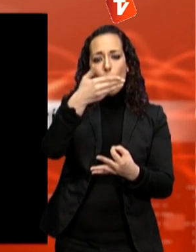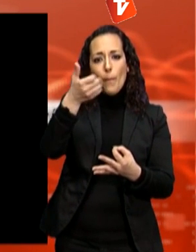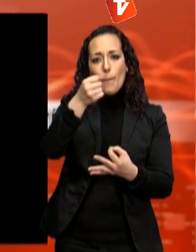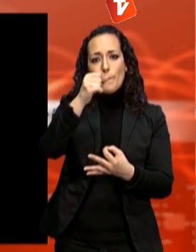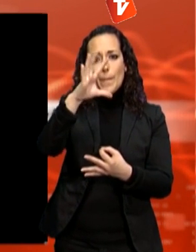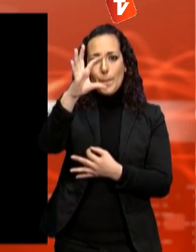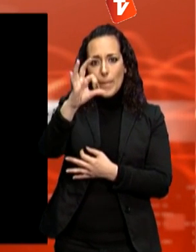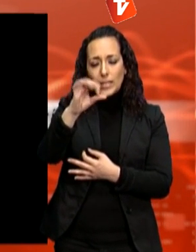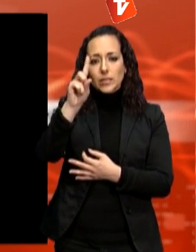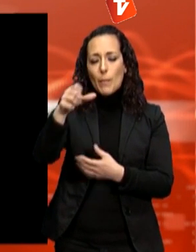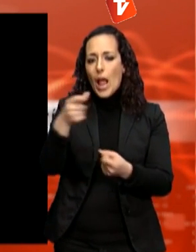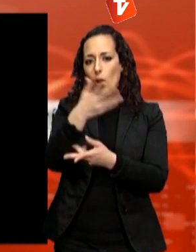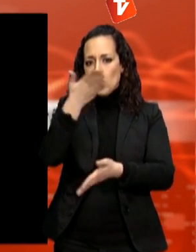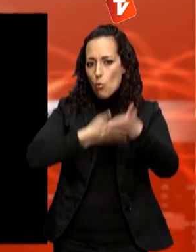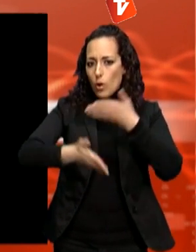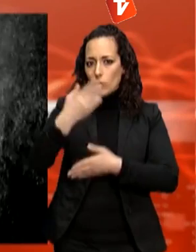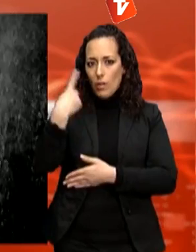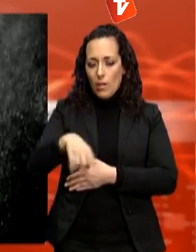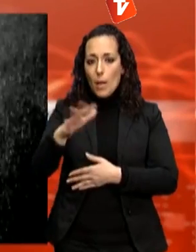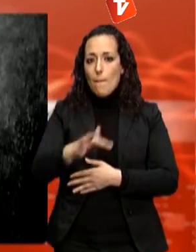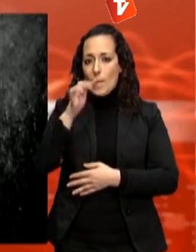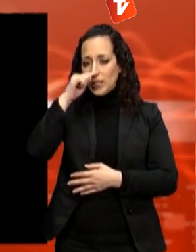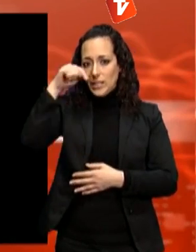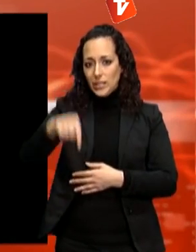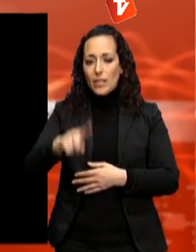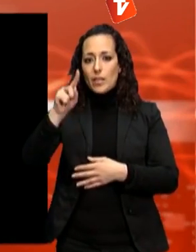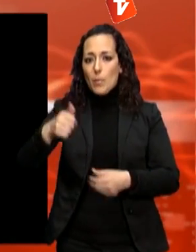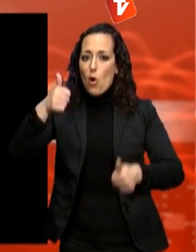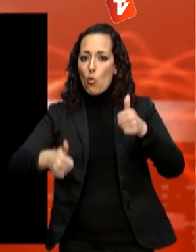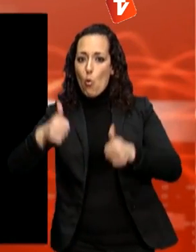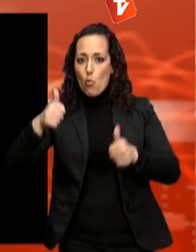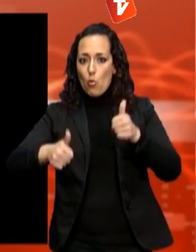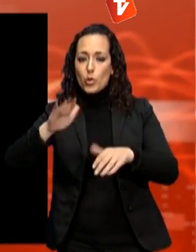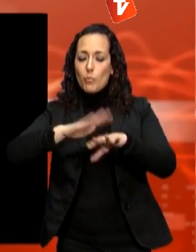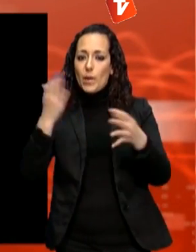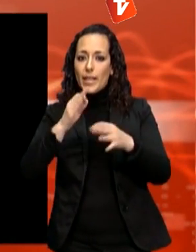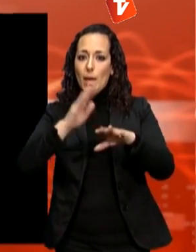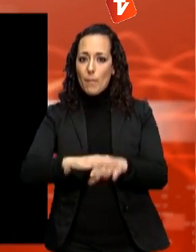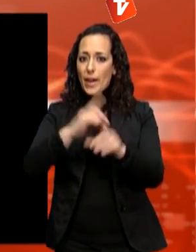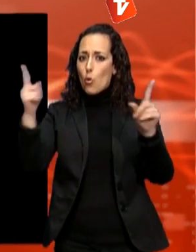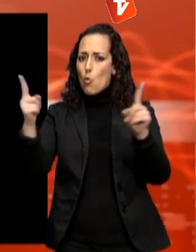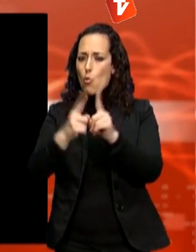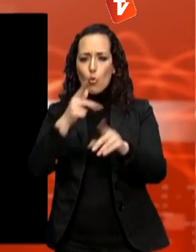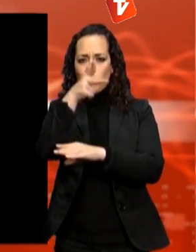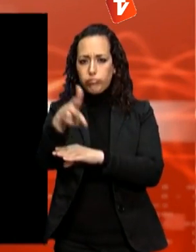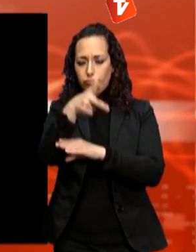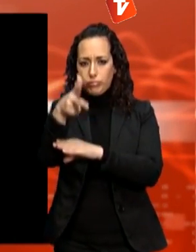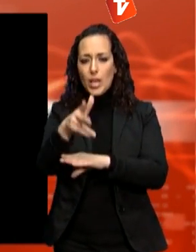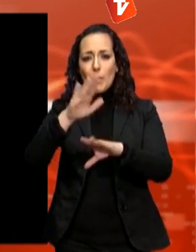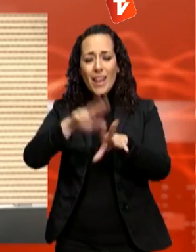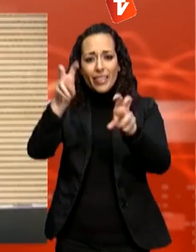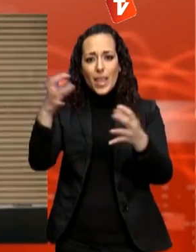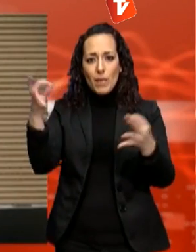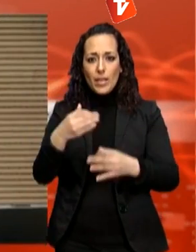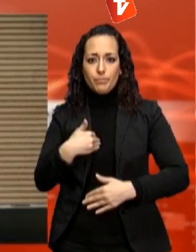col·laboració amb Fenòmena. A més, aquest any presenten un concurs al millor microcurt de temàtica lèsbica, gai, transsexual i bisexual, dotat amb 200